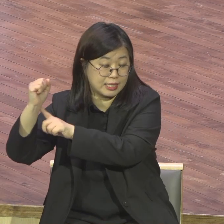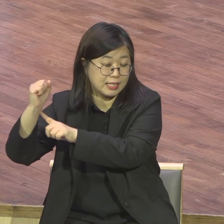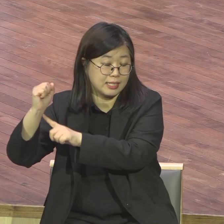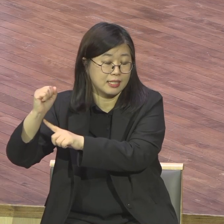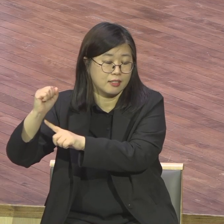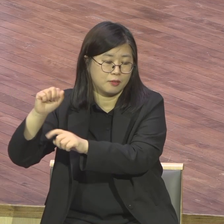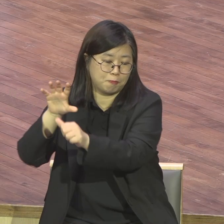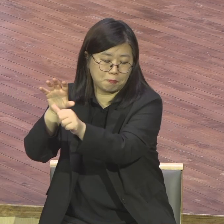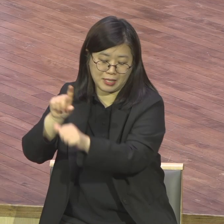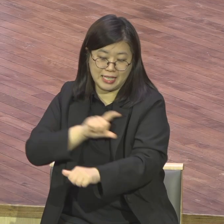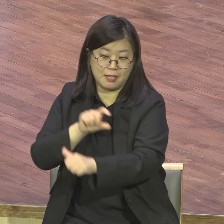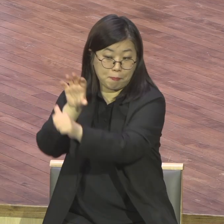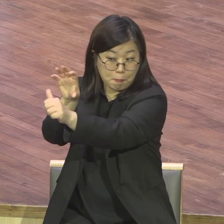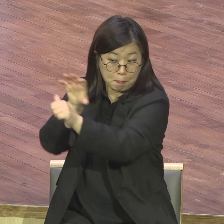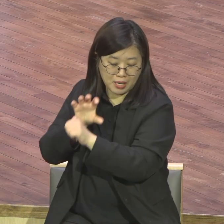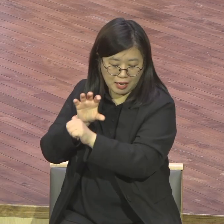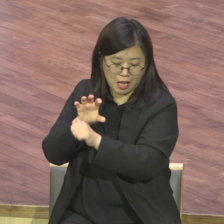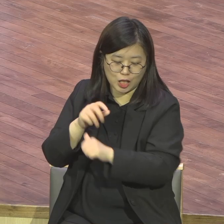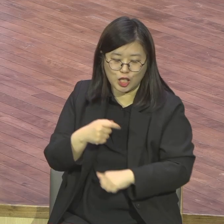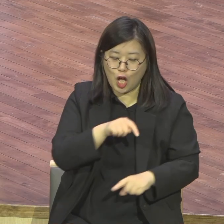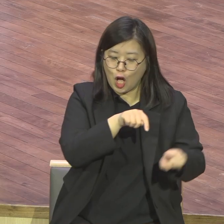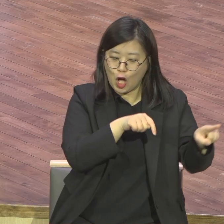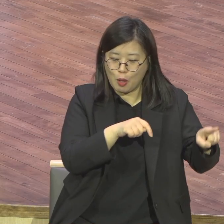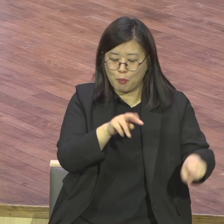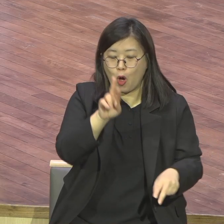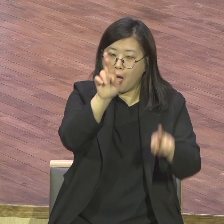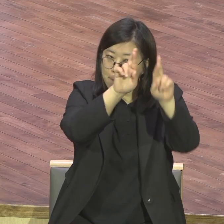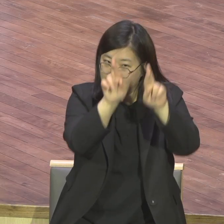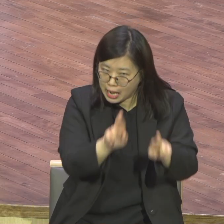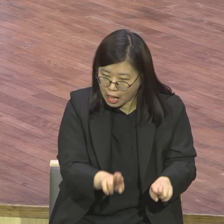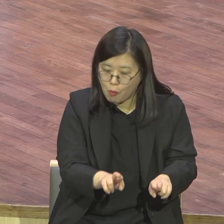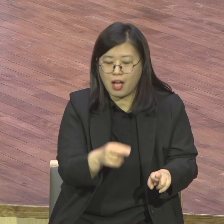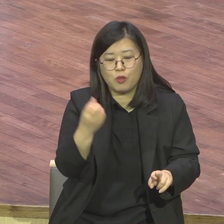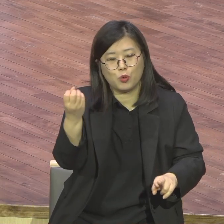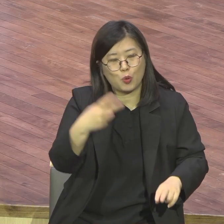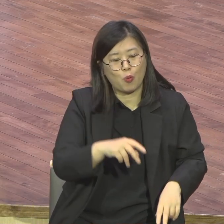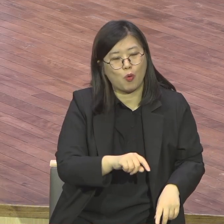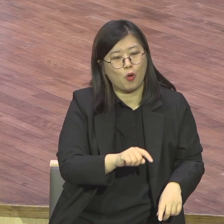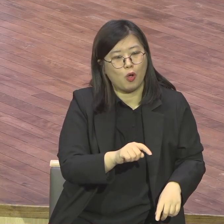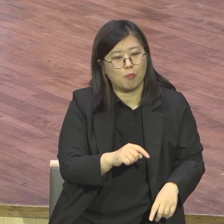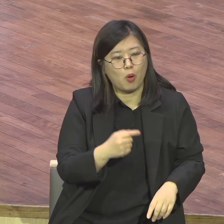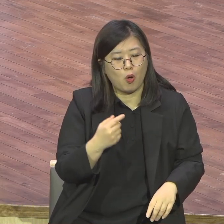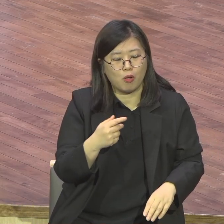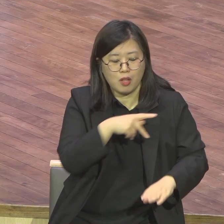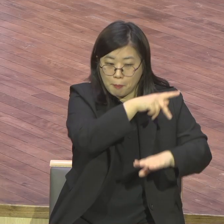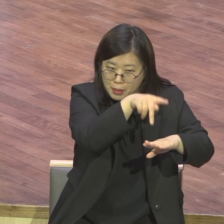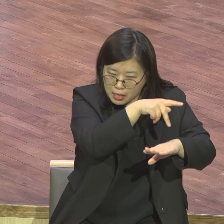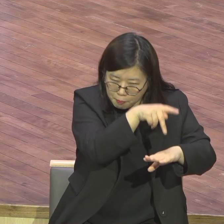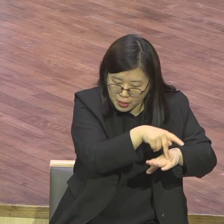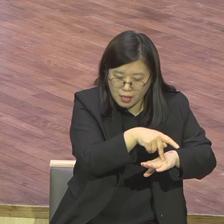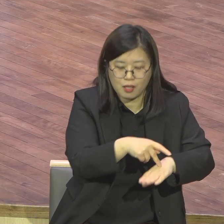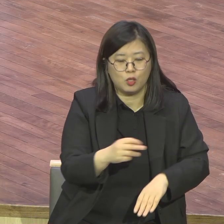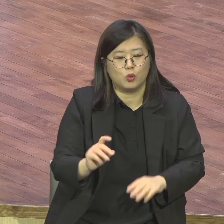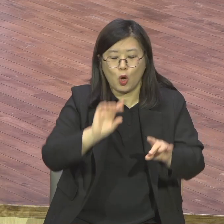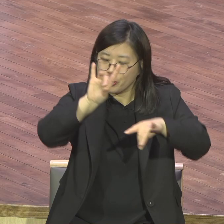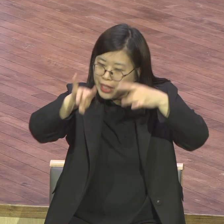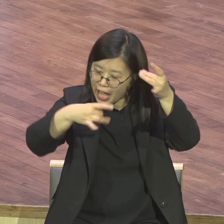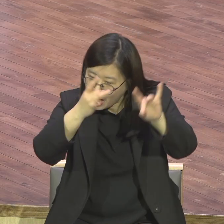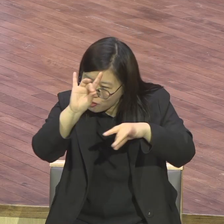그 성교사님들 그 성교사님이 초청해가지고 그 지역 목사님들을 다 오게 하여간 호텔에서 지우고 먹이고